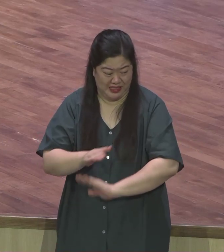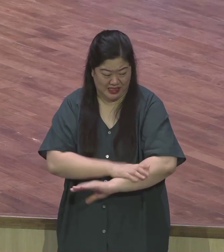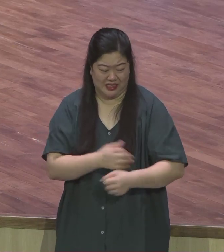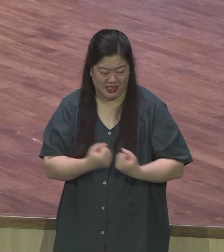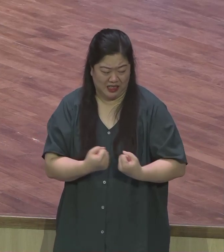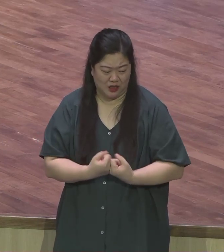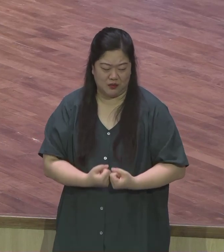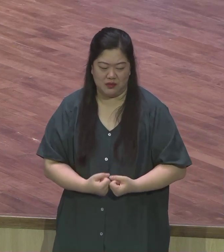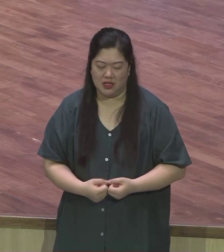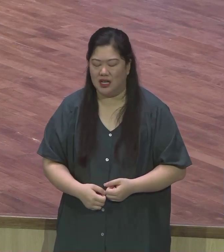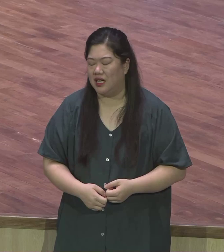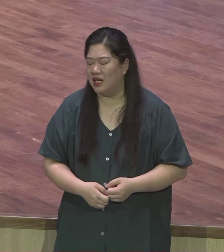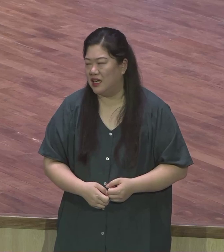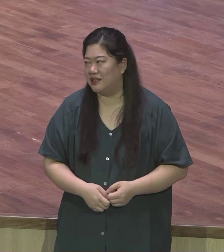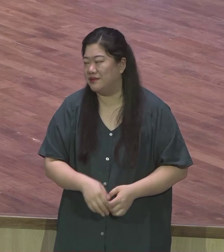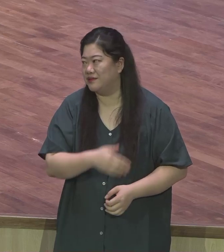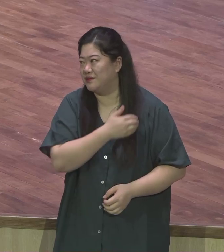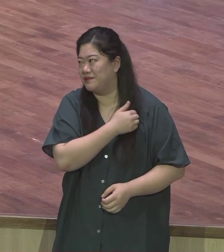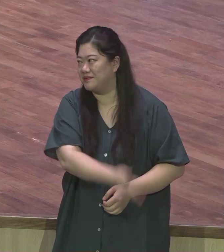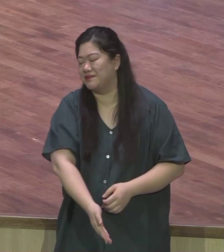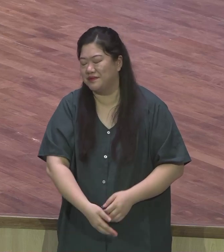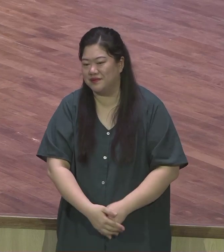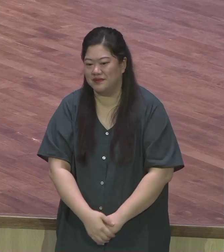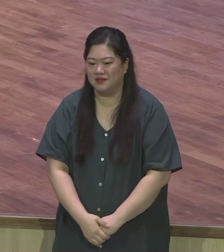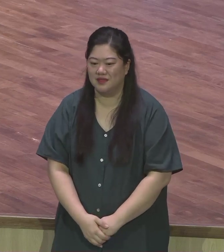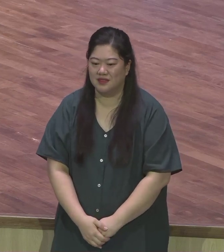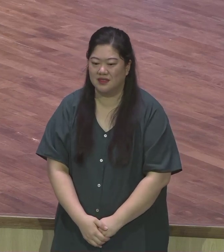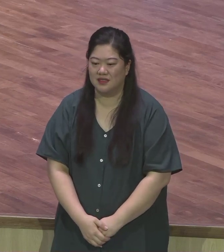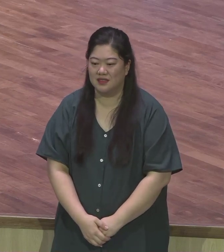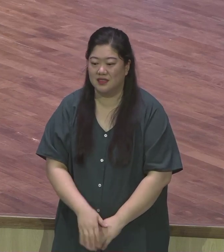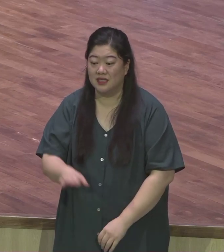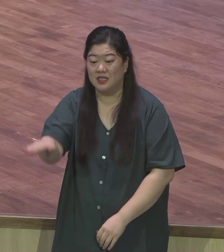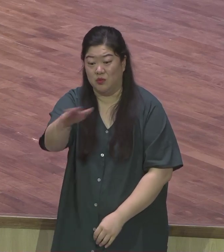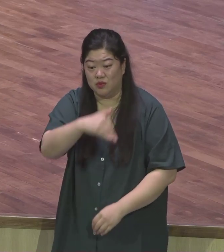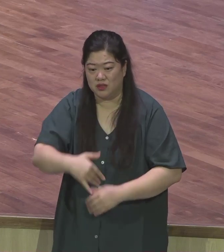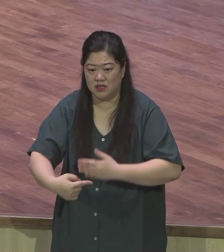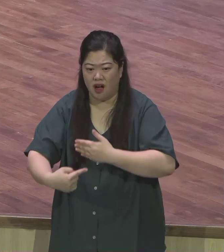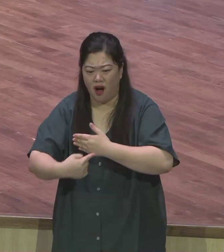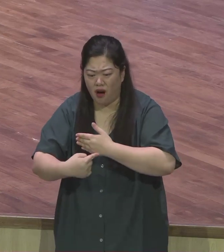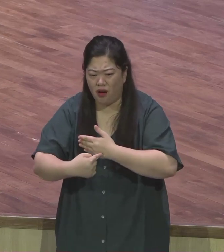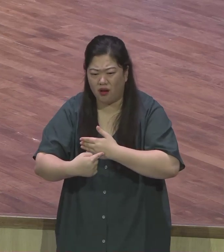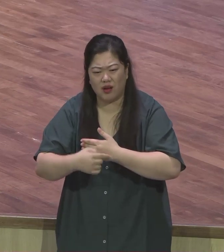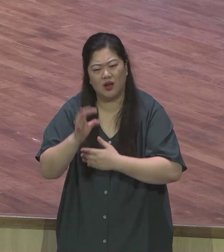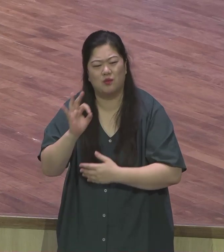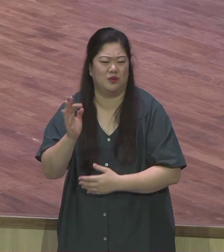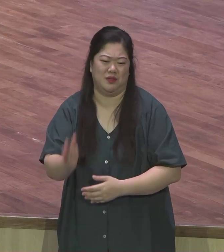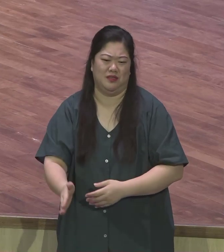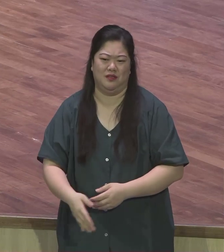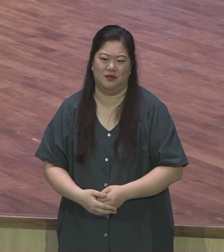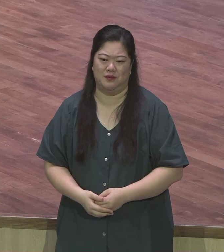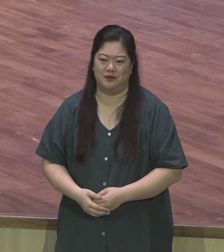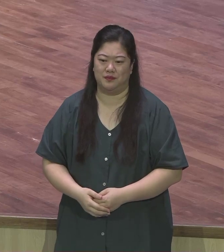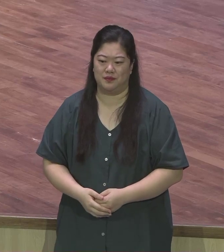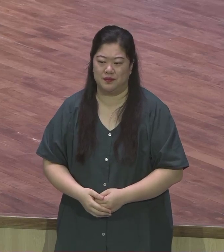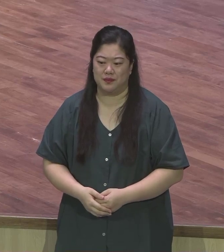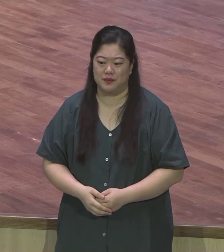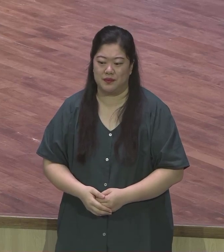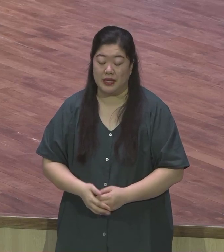환경 속에 더욱 노출돼서 그것을 더 의식할 때가 많이 있습니다 따라서 사람의 본부는 무엇이냐 창조